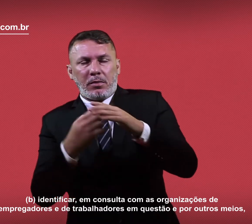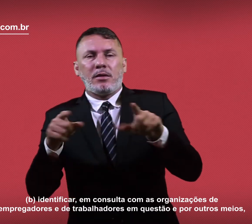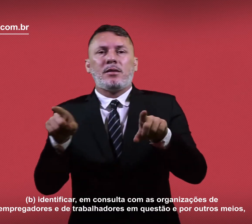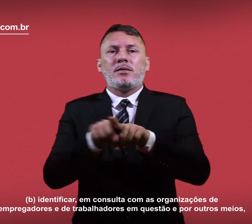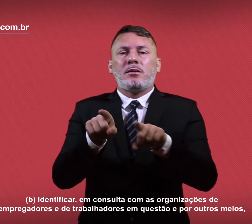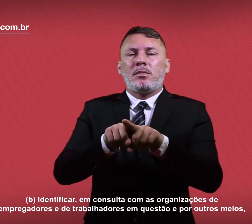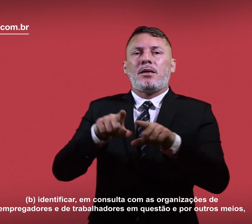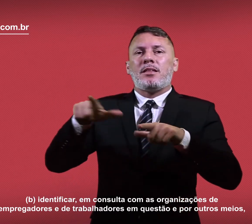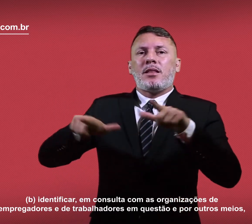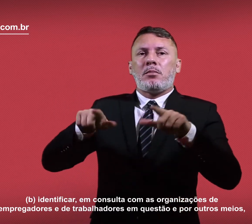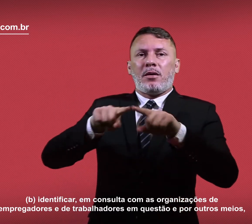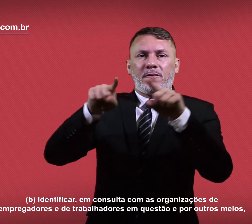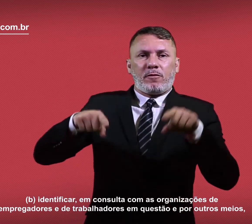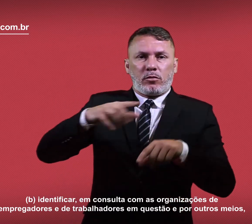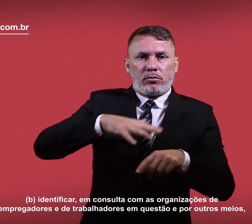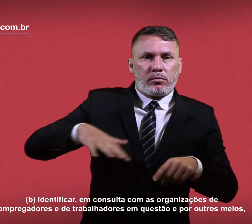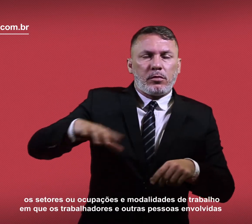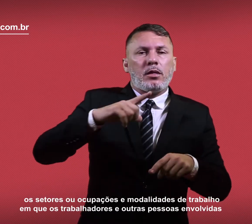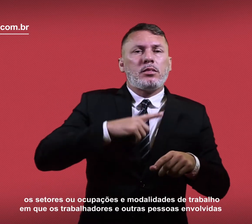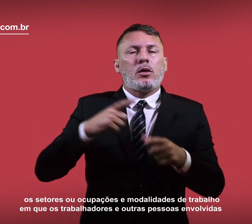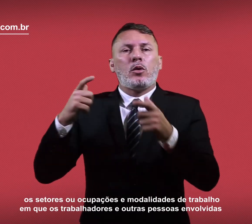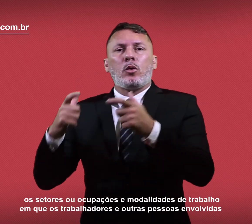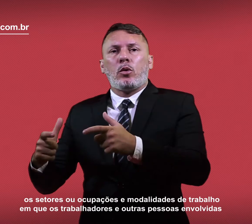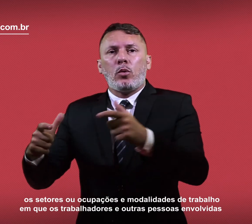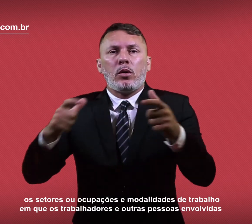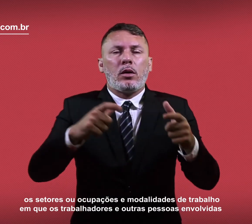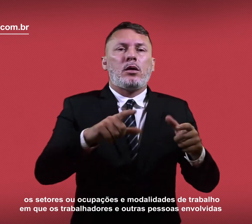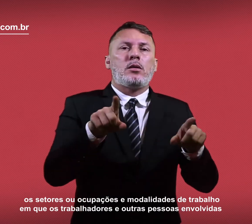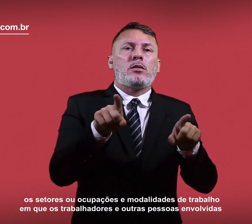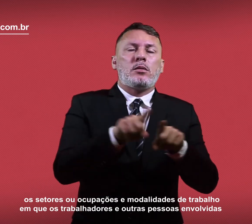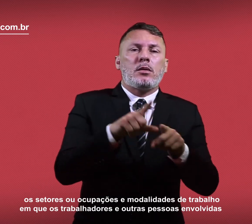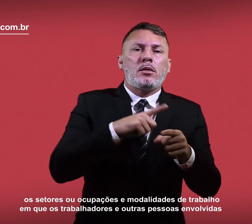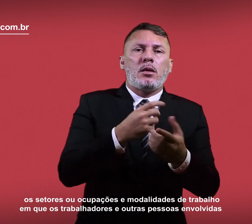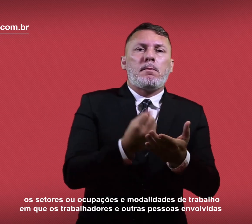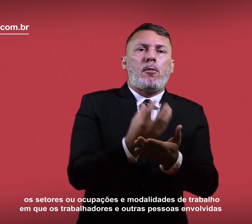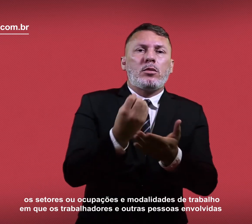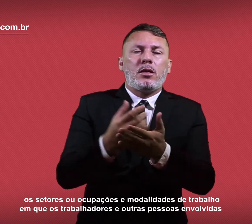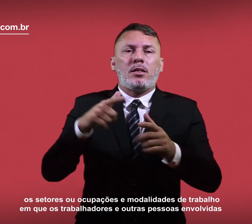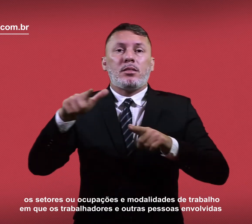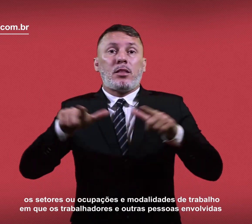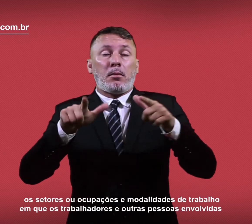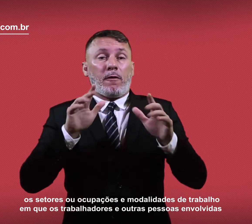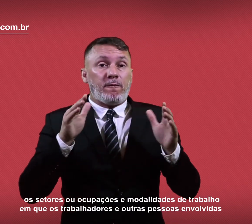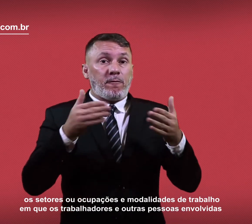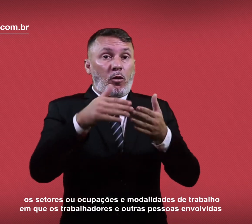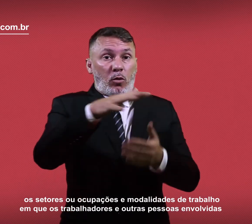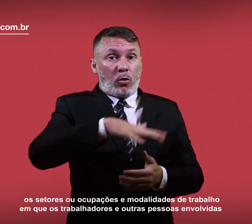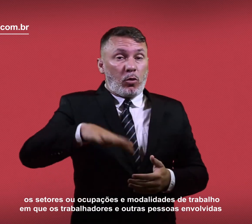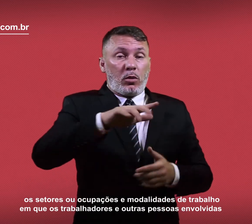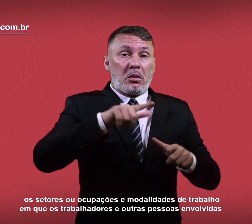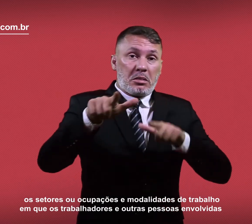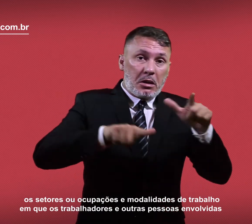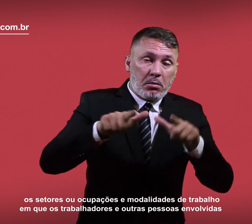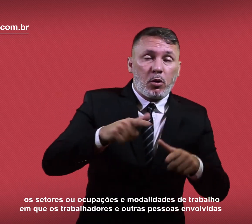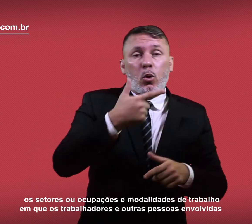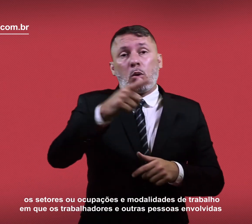questão, e por outros meios, os setores ou ocupações e modalidades de trabalho em que os trabalhadores e outras